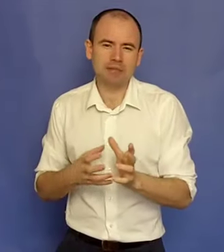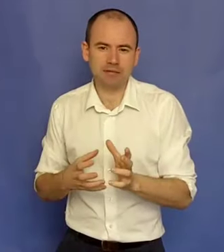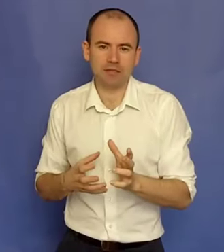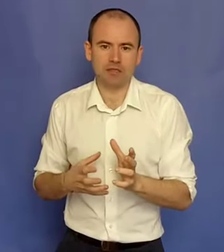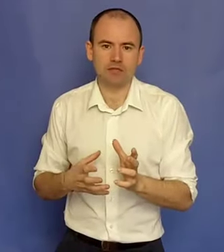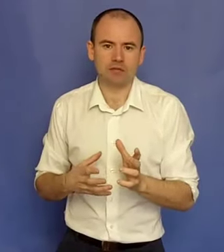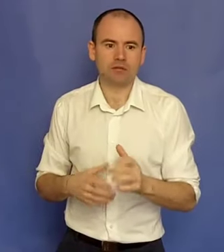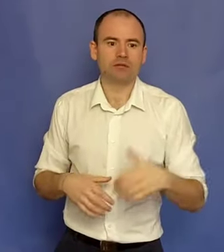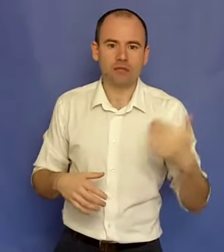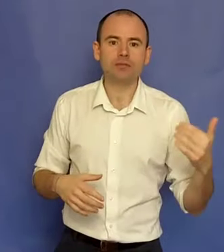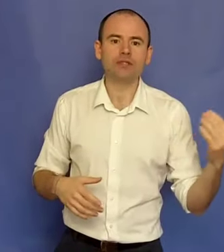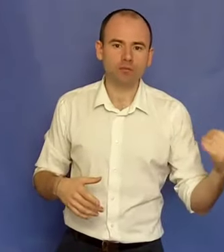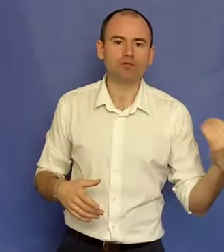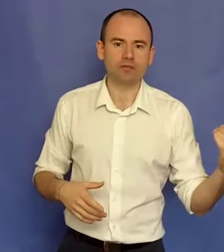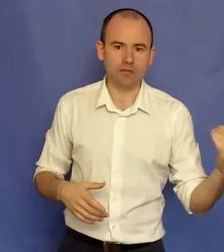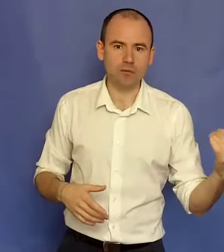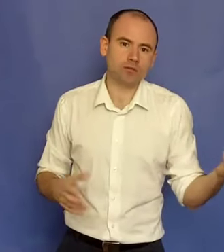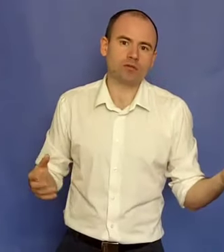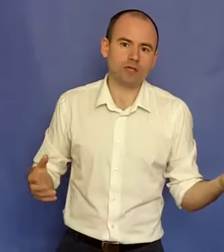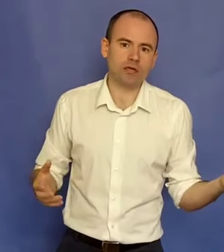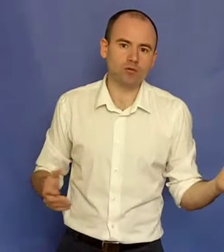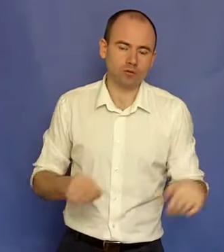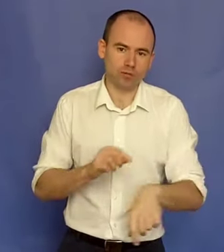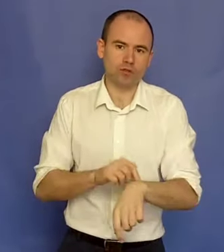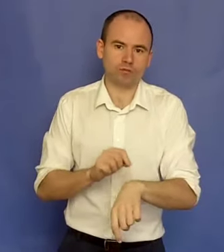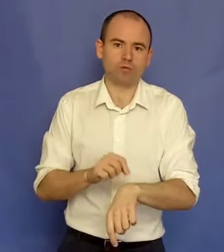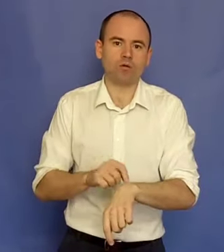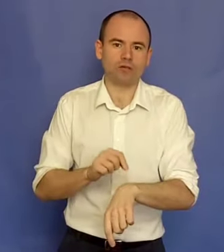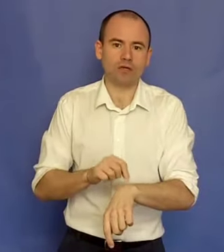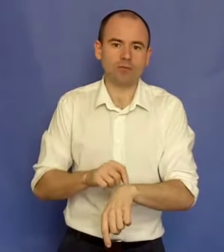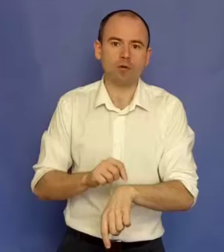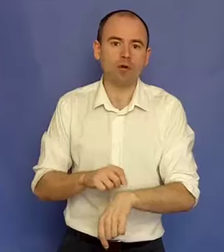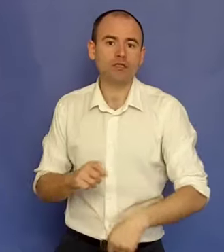abilitățile. Dar în principiu îți vinzi timpul pentru că stai la lucru, ești cuantificat pe ore